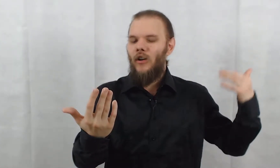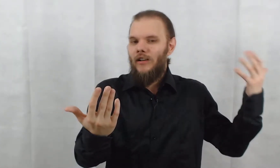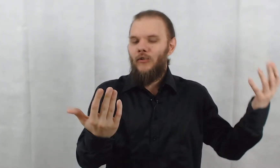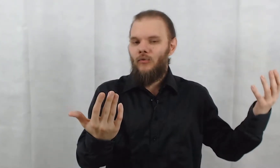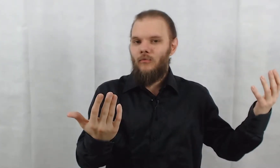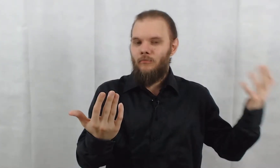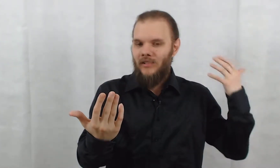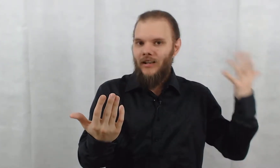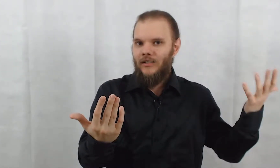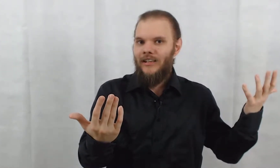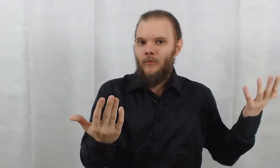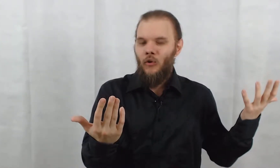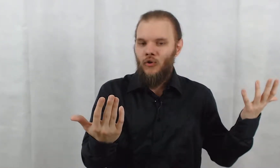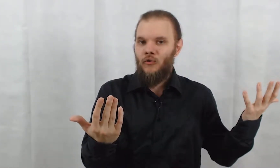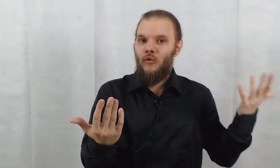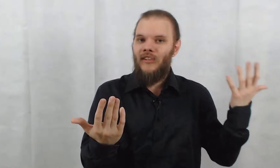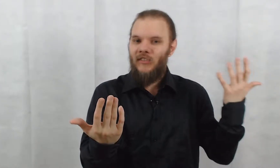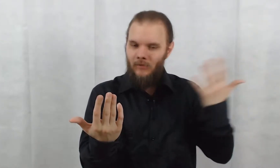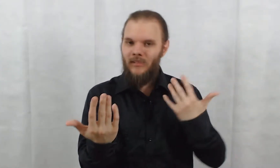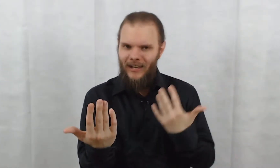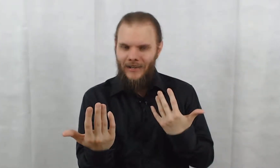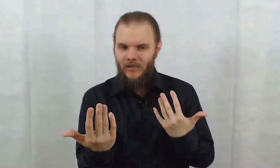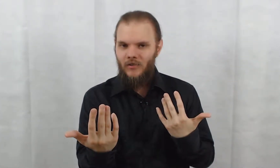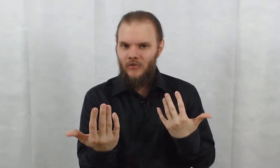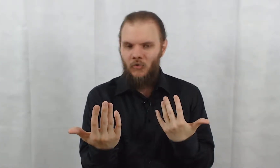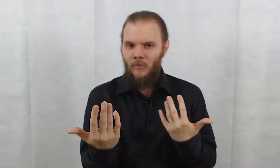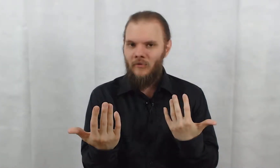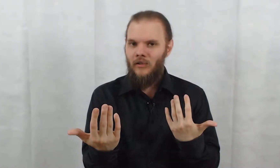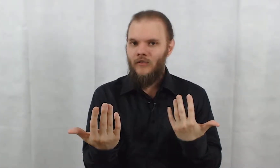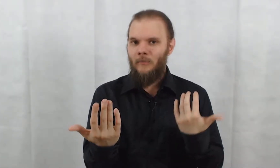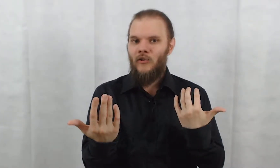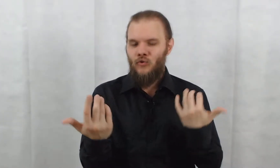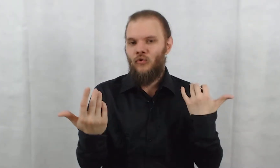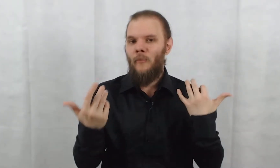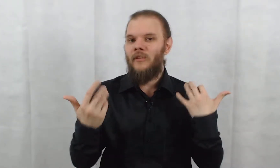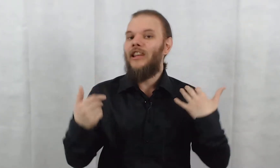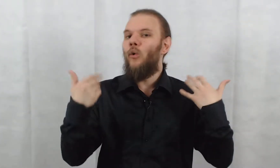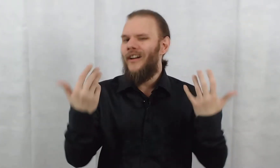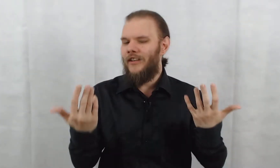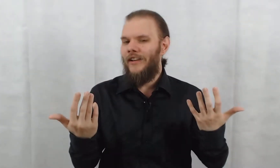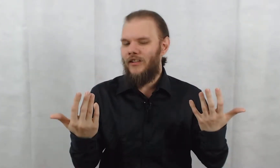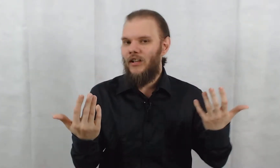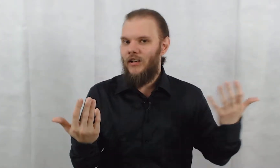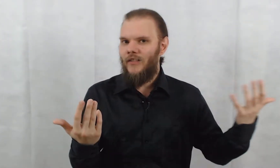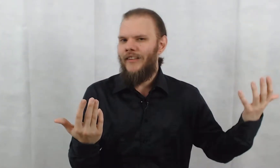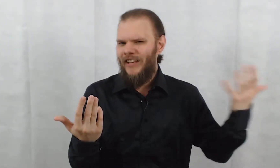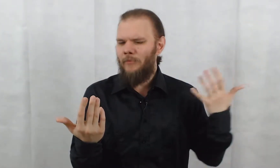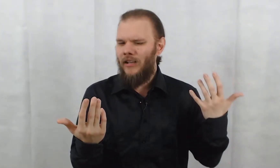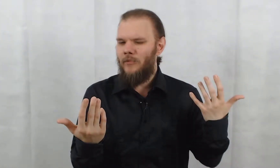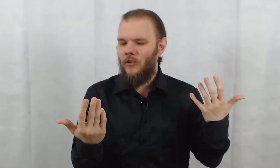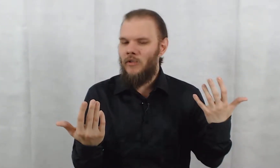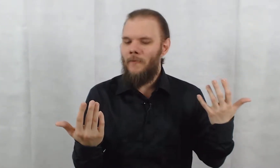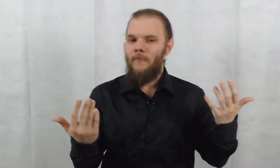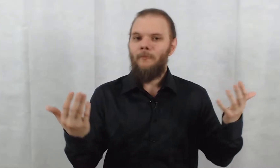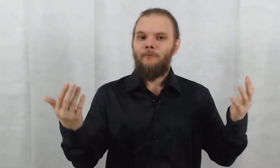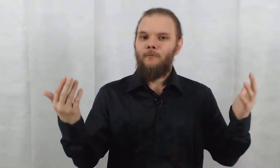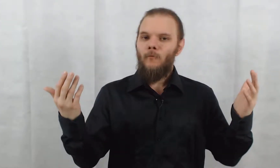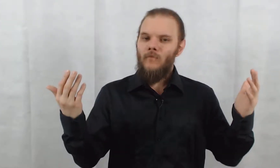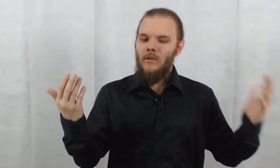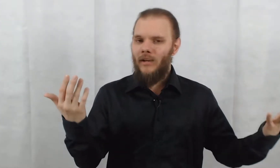laisse bien clairement entendre que ça serait bien Alec dans Swamp Thing. Ce n pas juste Swamp Thing qui croit être Alec. Ça serait bel et bien lui. Bref,